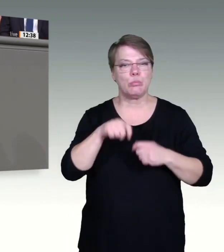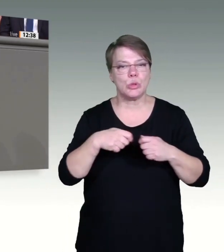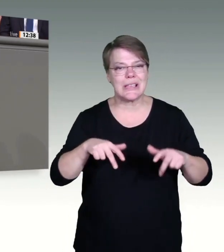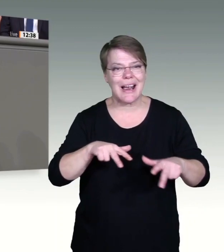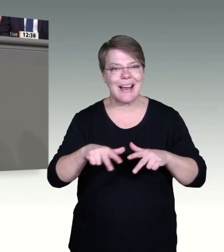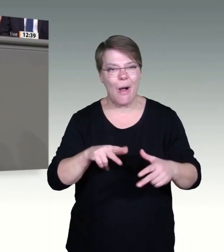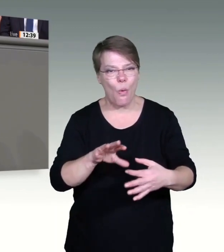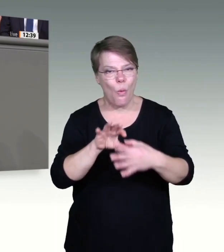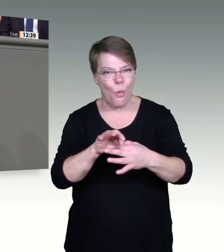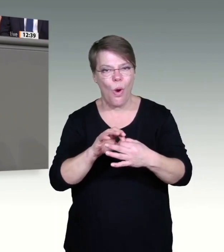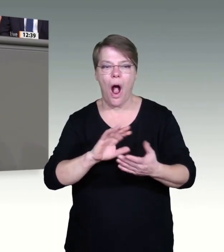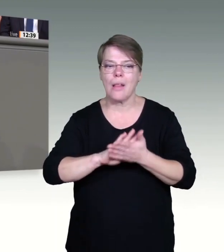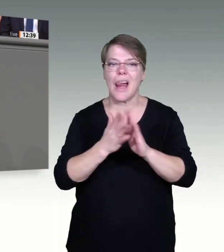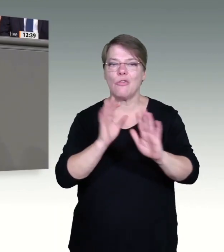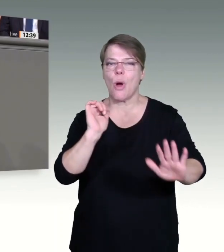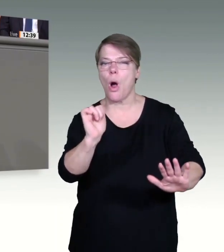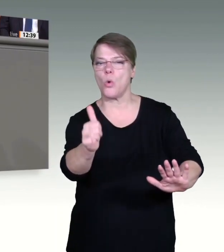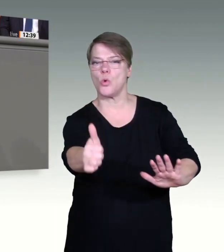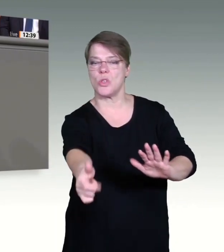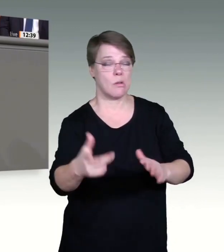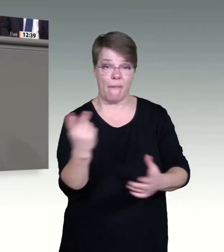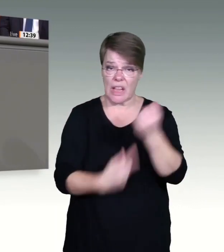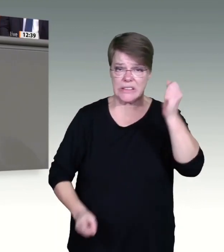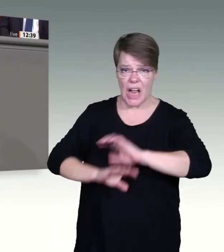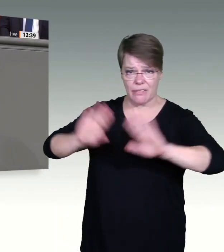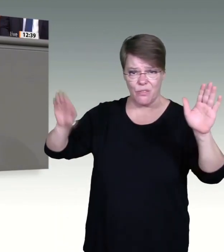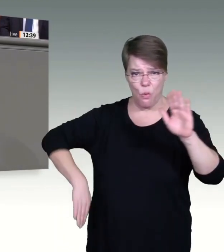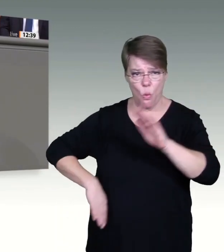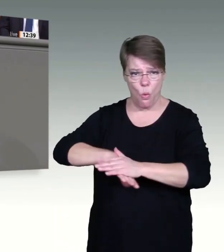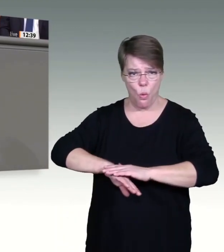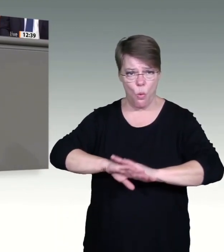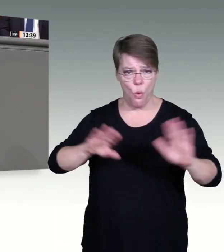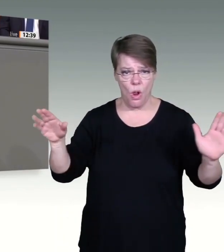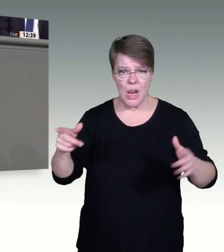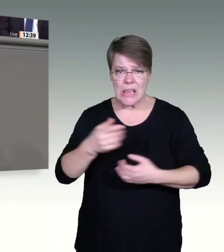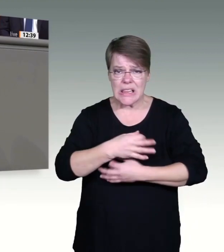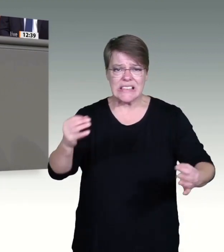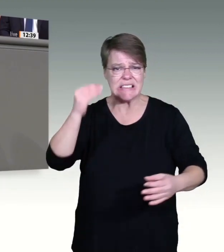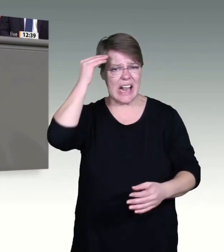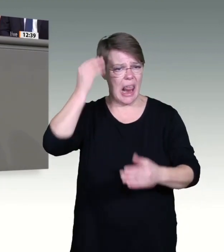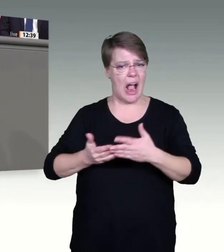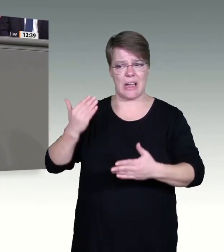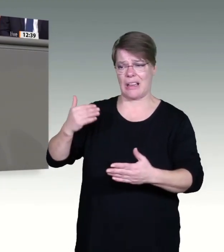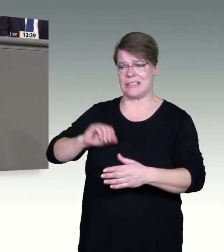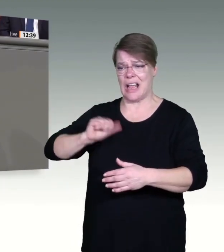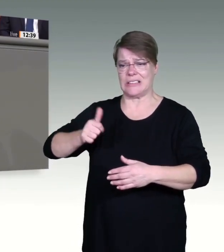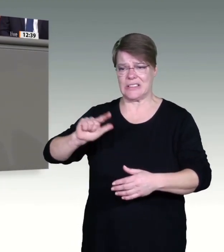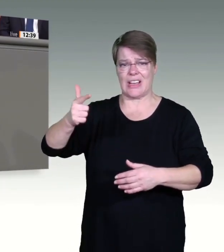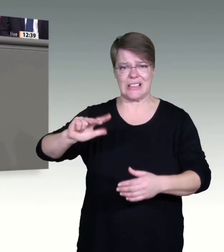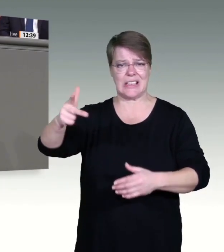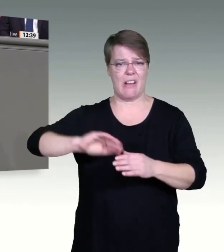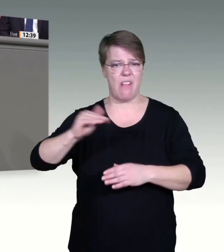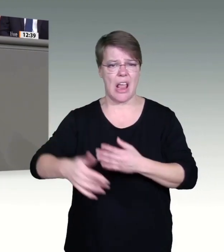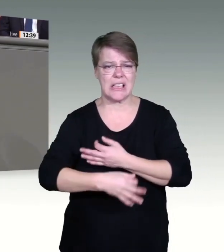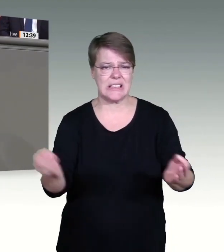Die Hütte brannte bereits lichterloh. Da haben SPD, Grüne und FDP in Honeymoon-Stimmung noch in aller